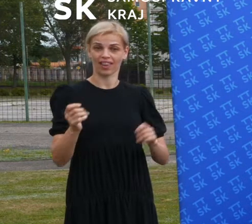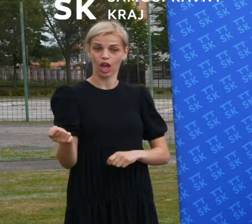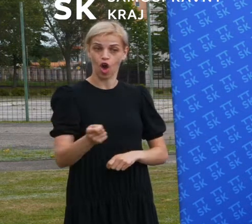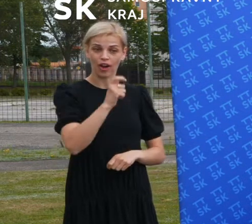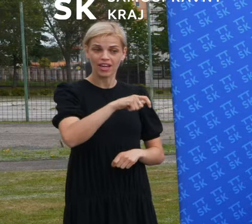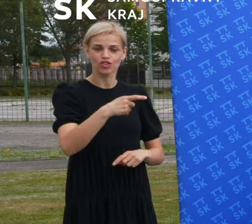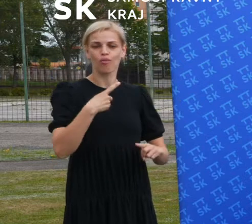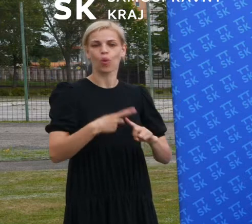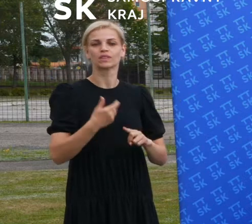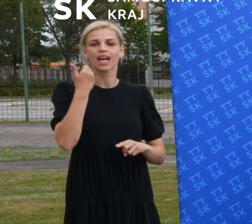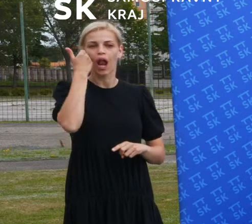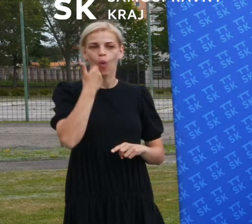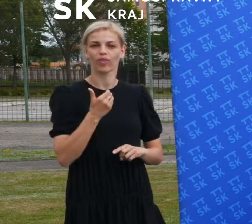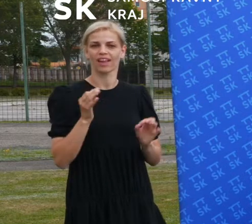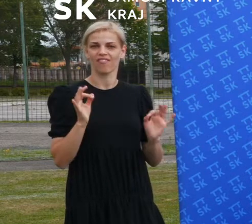kvalitných ľudí do života.